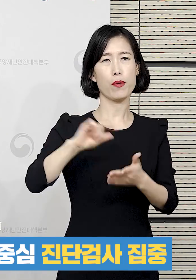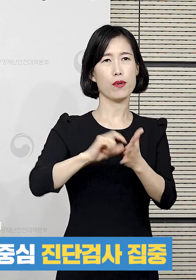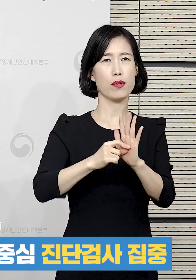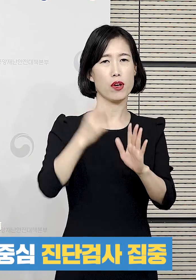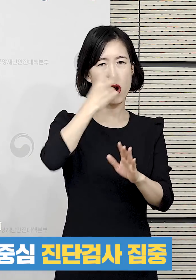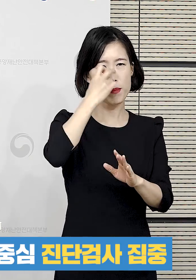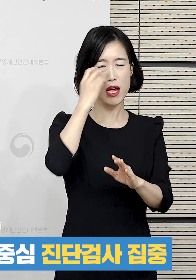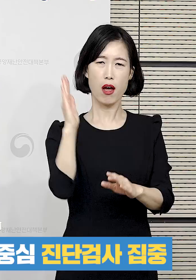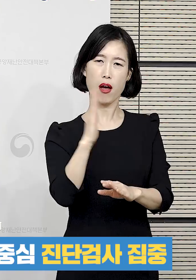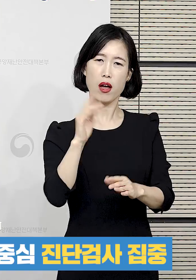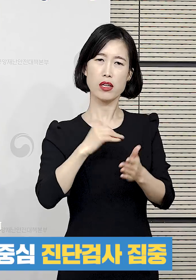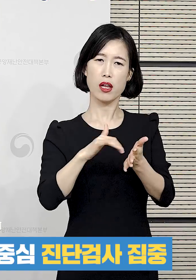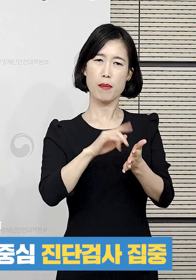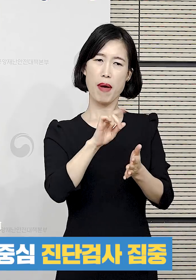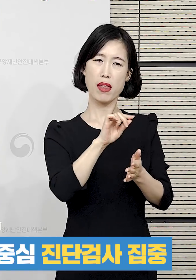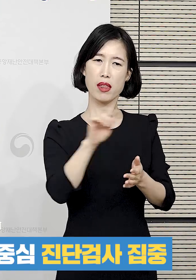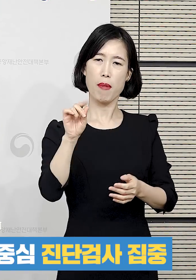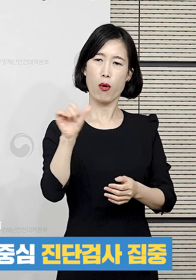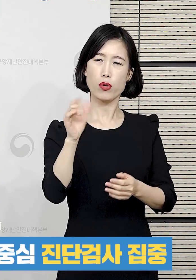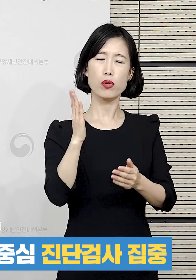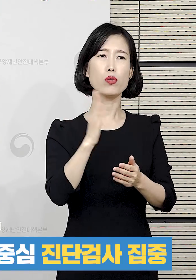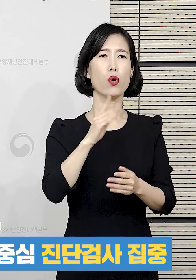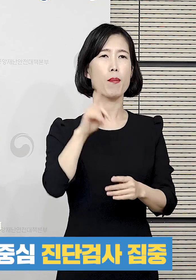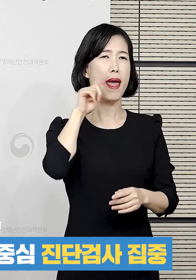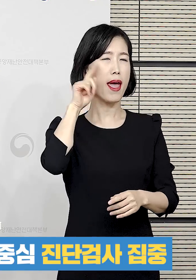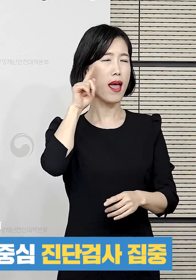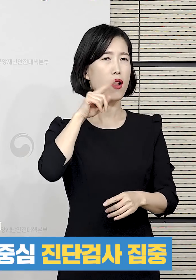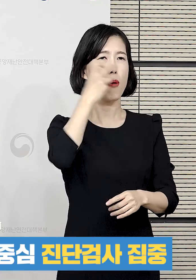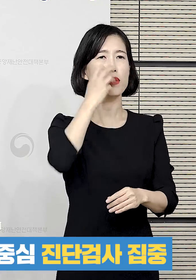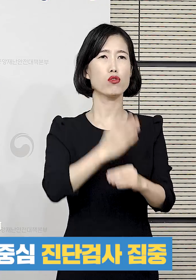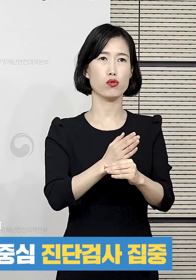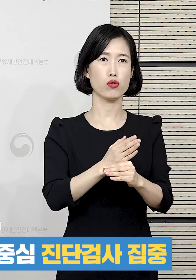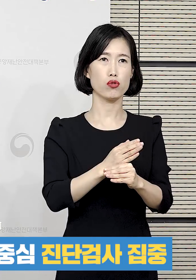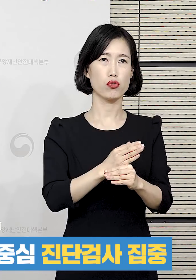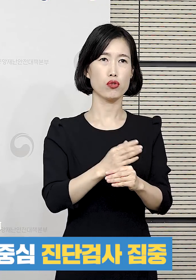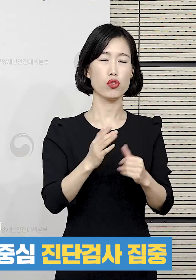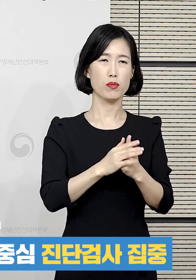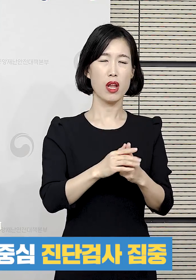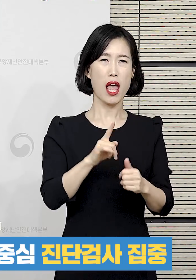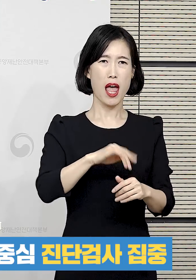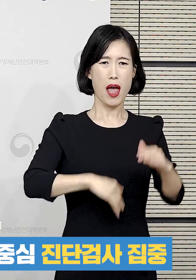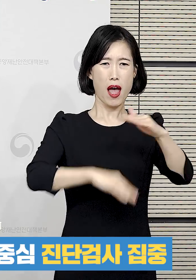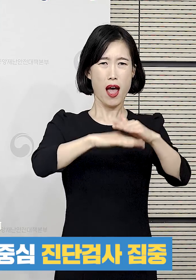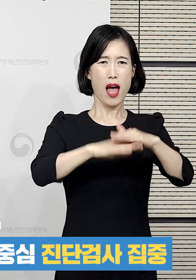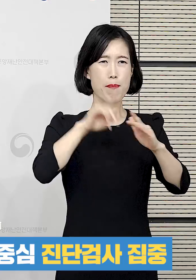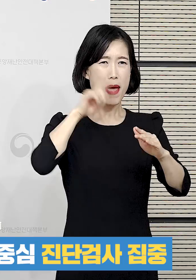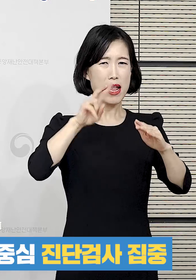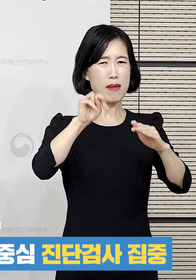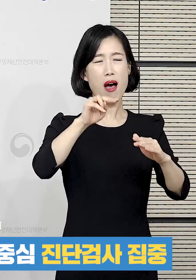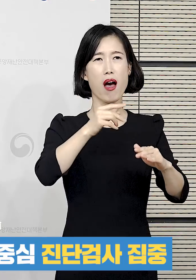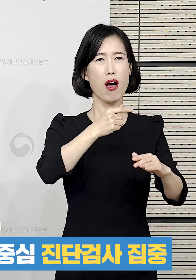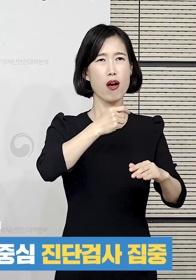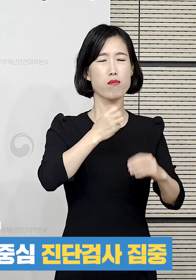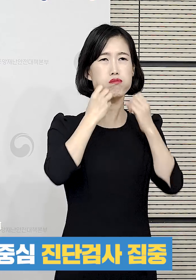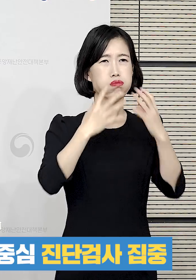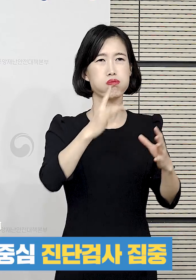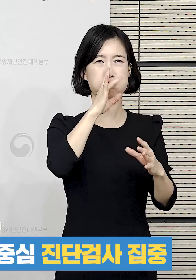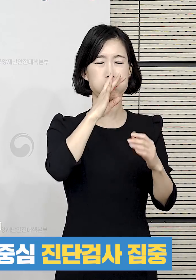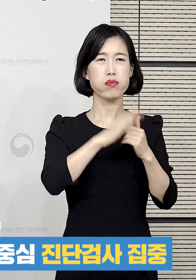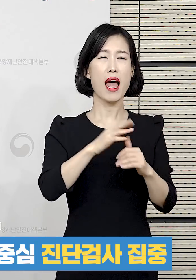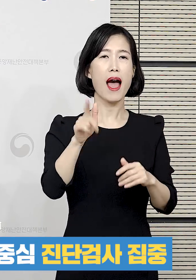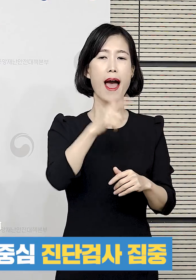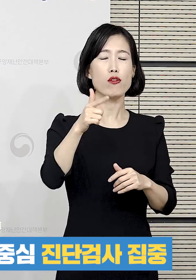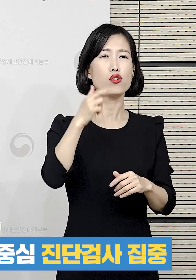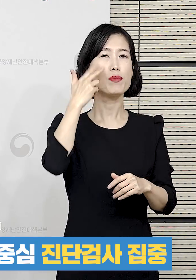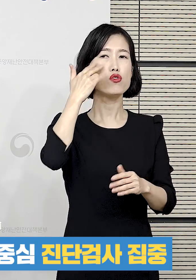1만 5천 건 정도의 검사들이 왔다 갔다 하면서 지금 전개가 되고 있고 그런 가운데서 검사 총량의 여력을 좀 고려해야 됩니다.